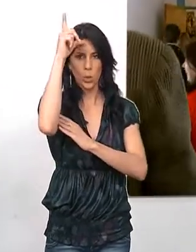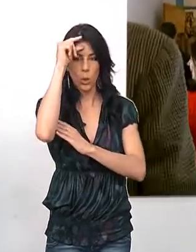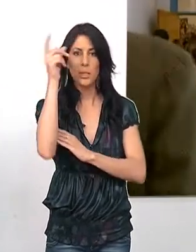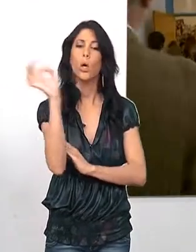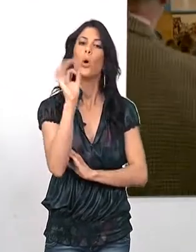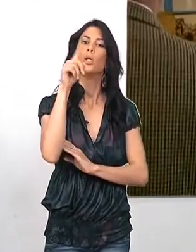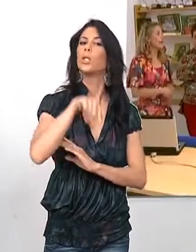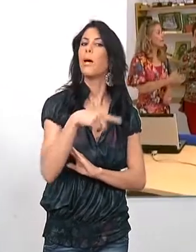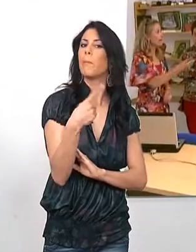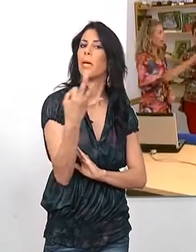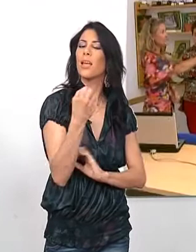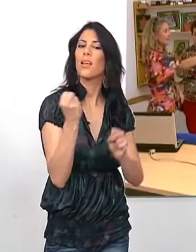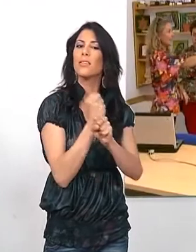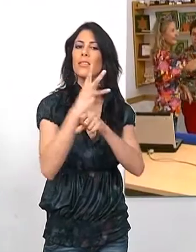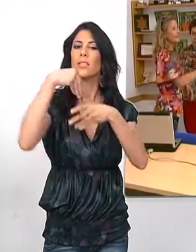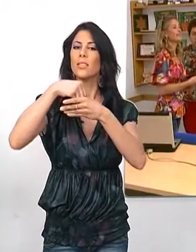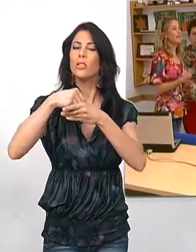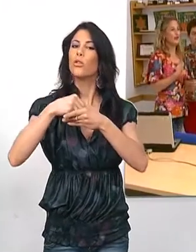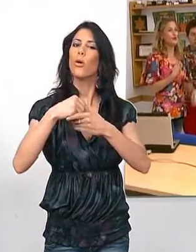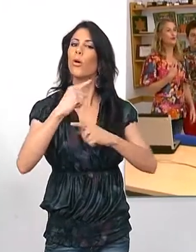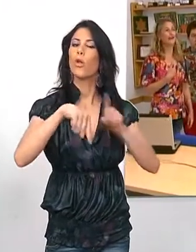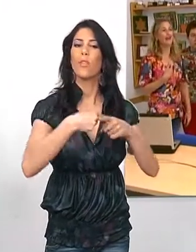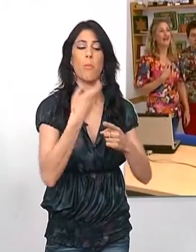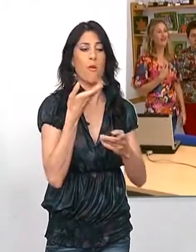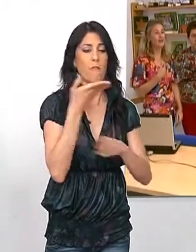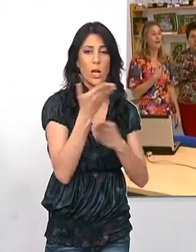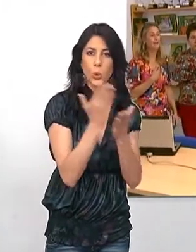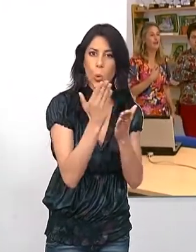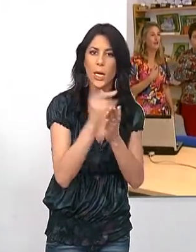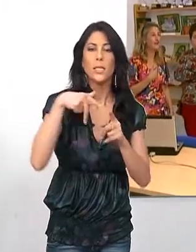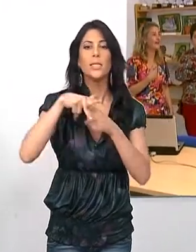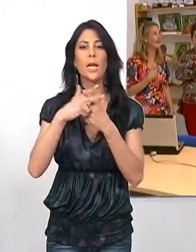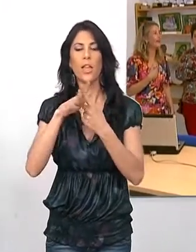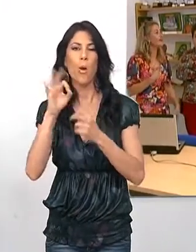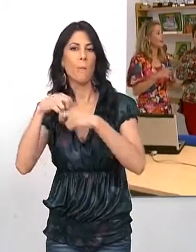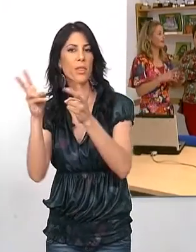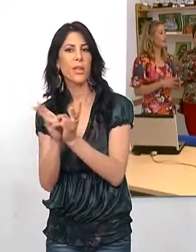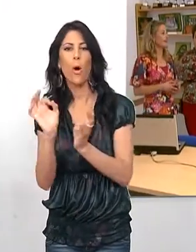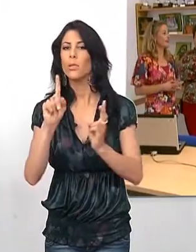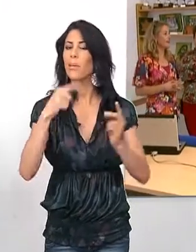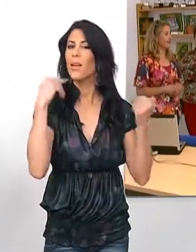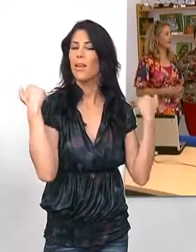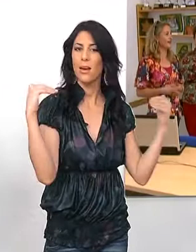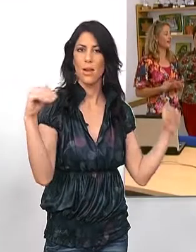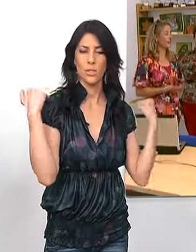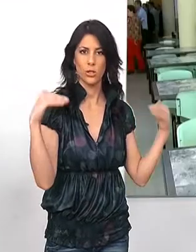intelectualmente y las labores que este colectivo realiza diario, como ir a la escuela, a los talleres, a la piscina o al gimnasio.